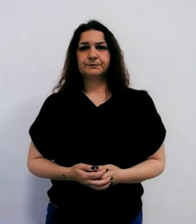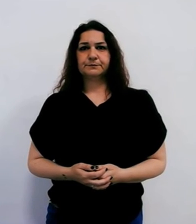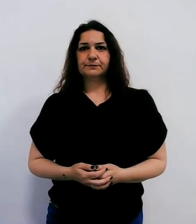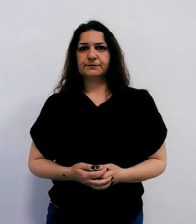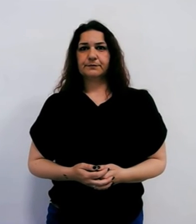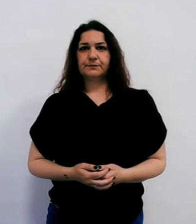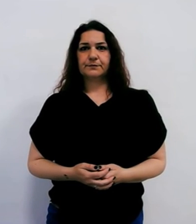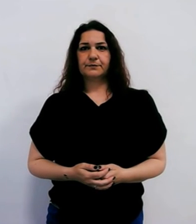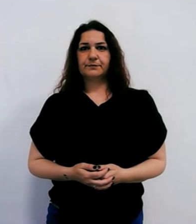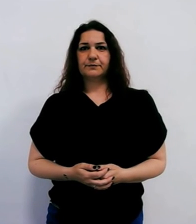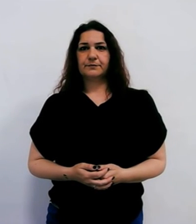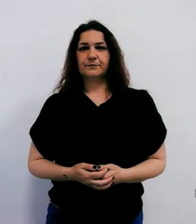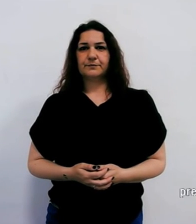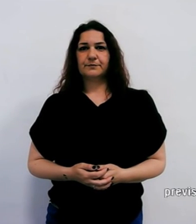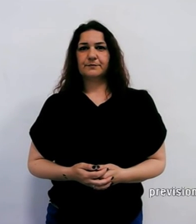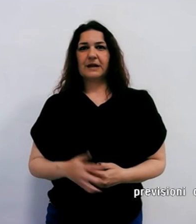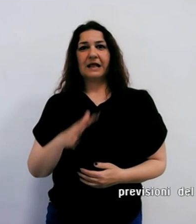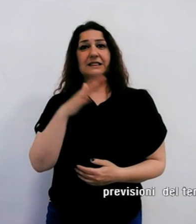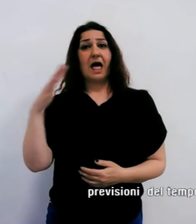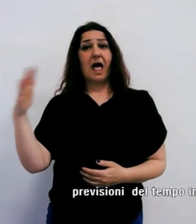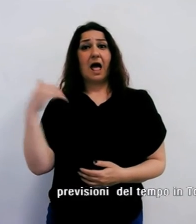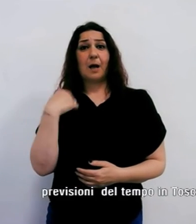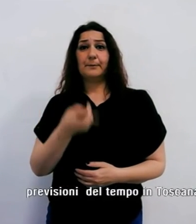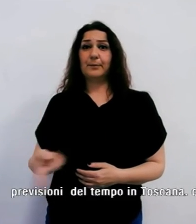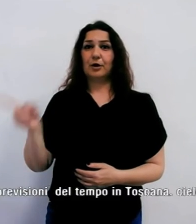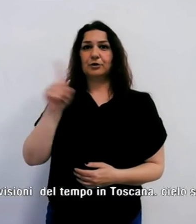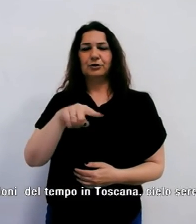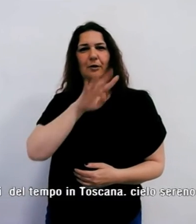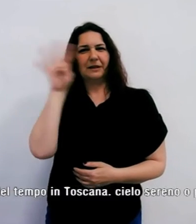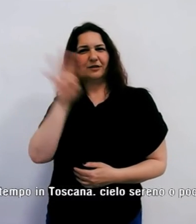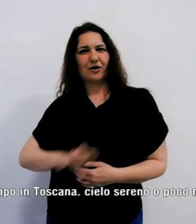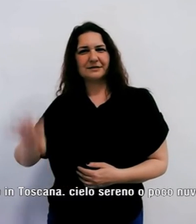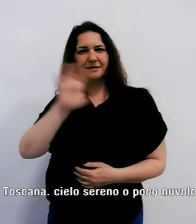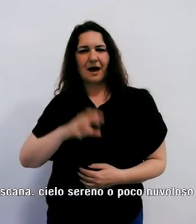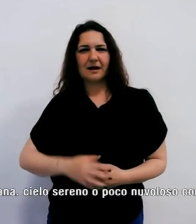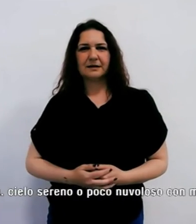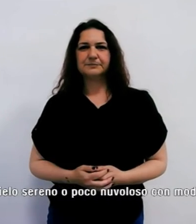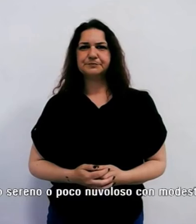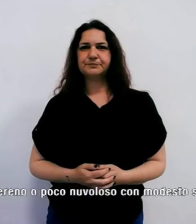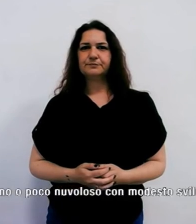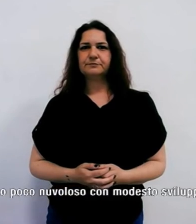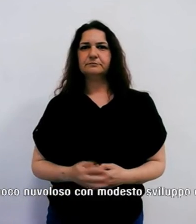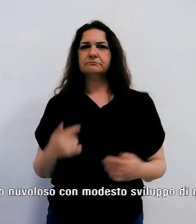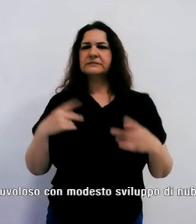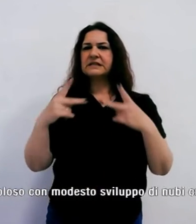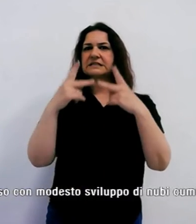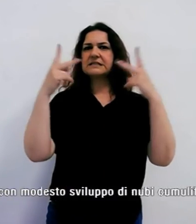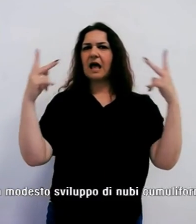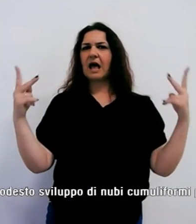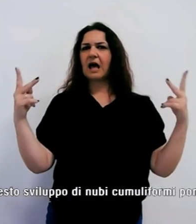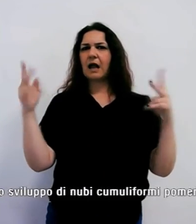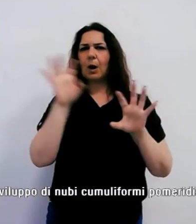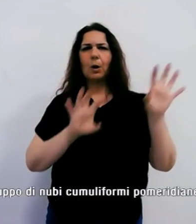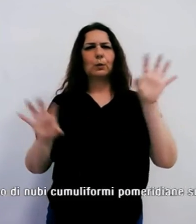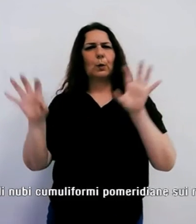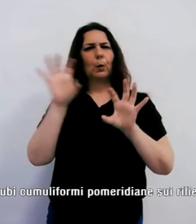Chiudiamo con le previsioni del tempo in Toscana. Il cielo sarà sereno o poco nuvoloso con